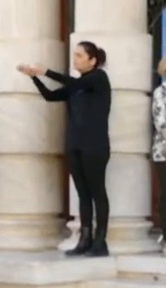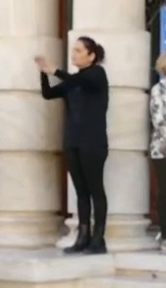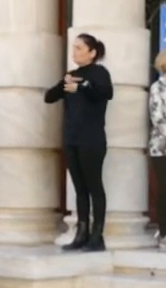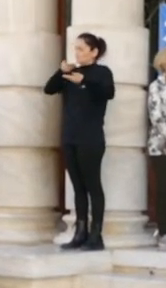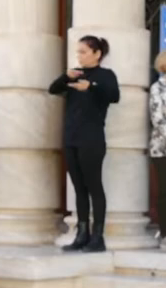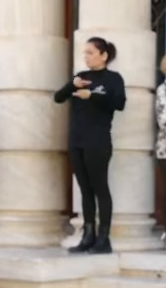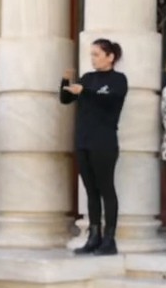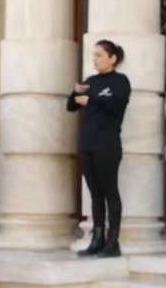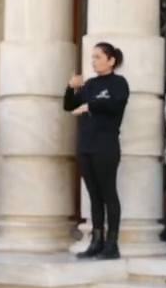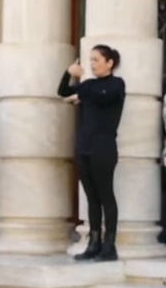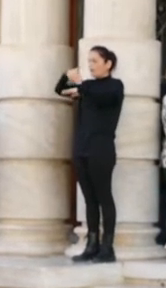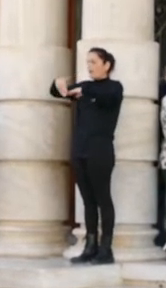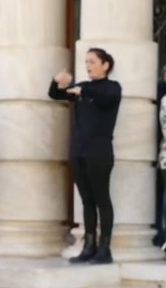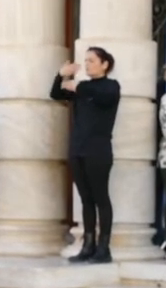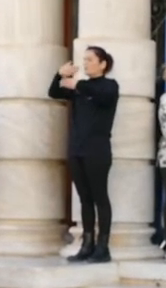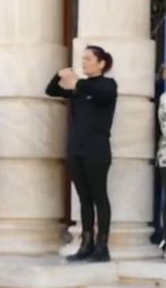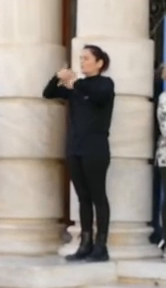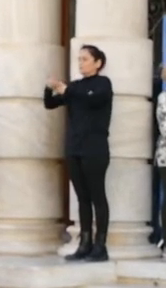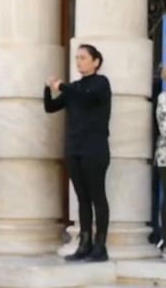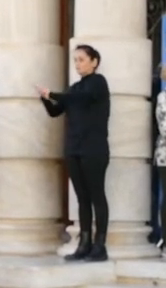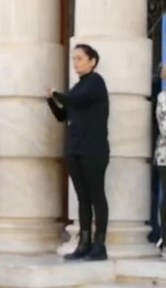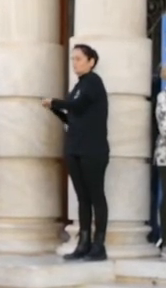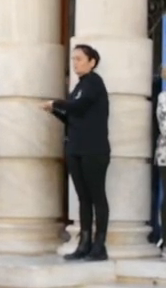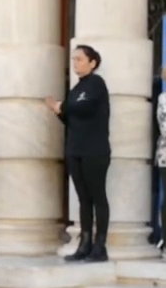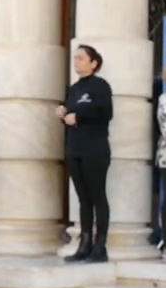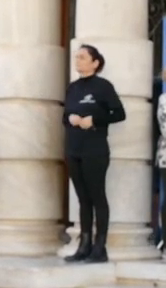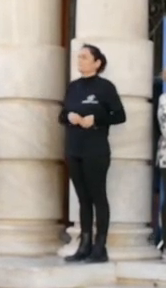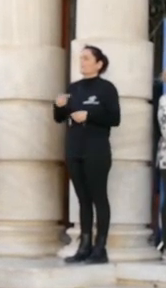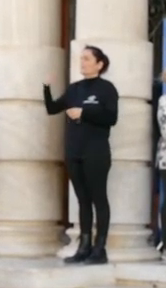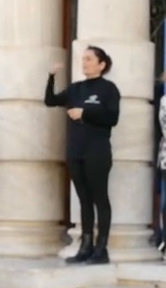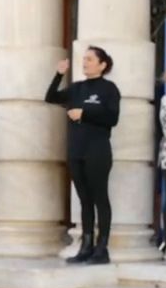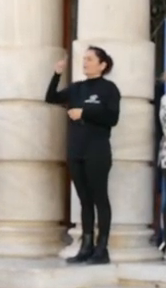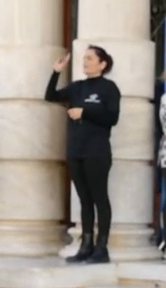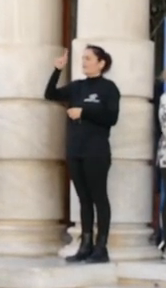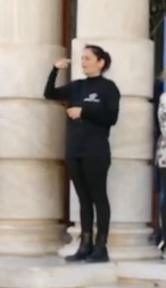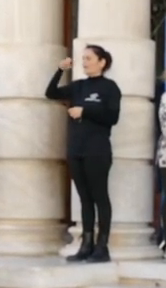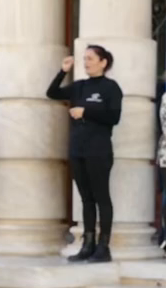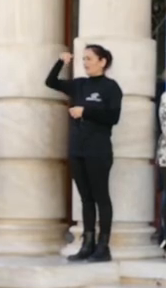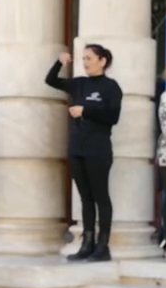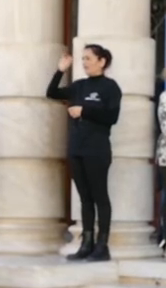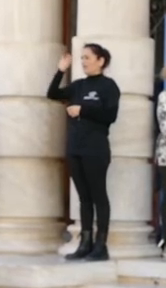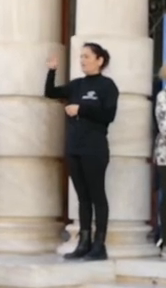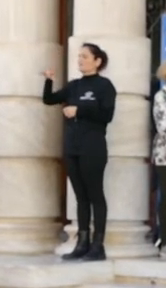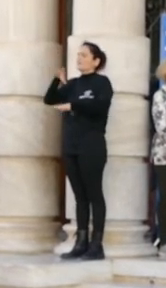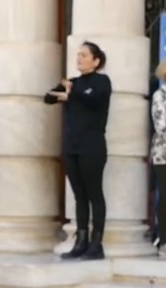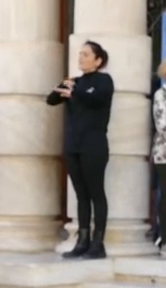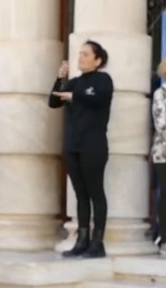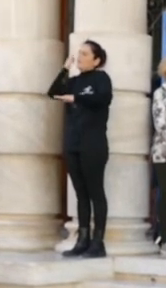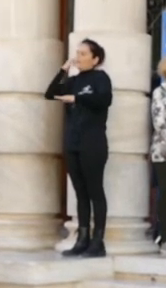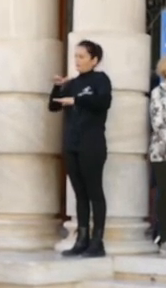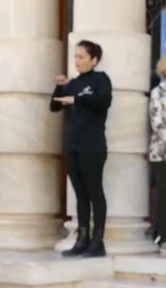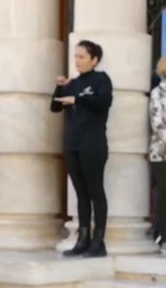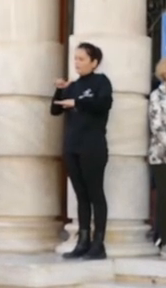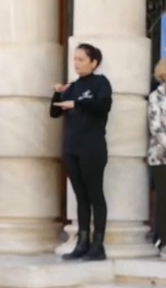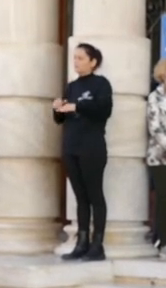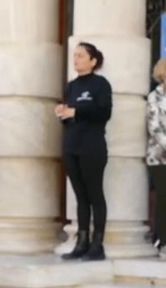ayudan a eliminar barreras. Abortación de genes. Las enfermedades raras son